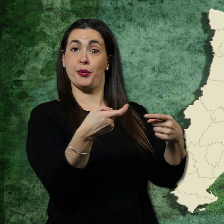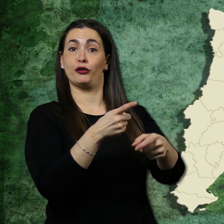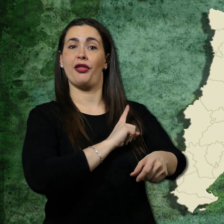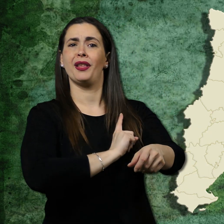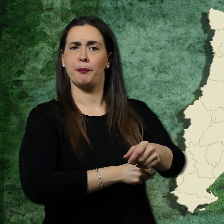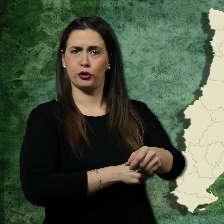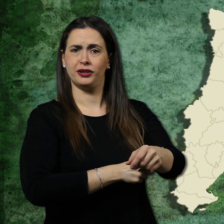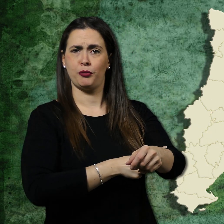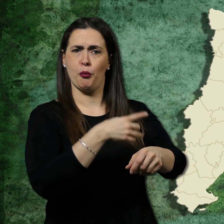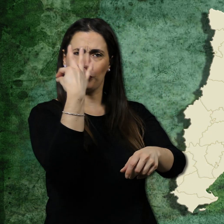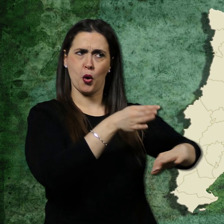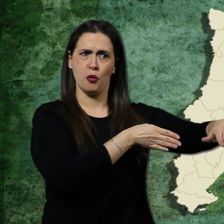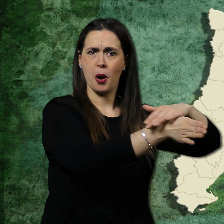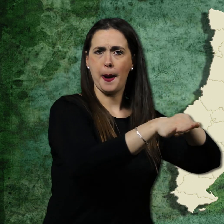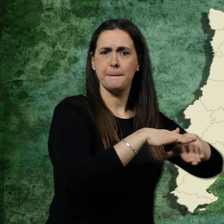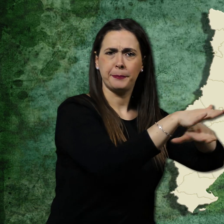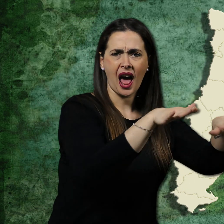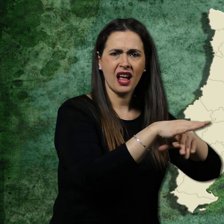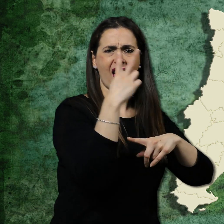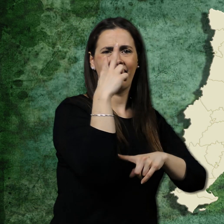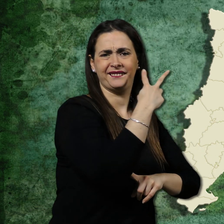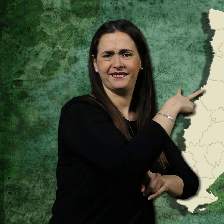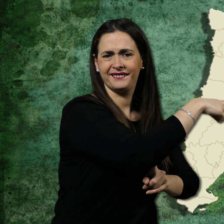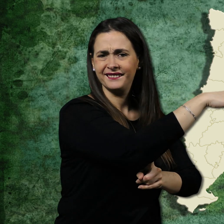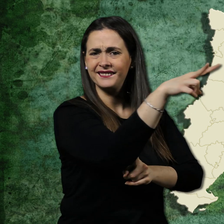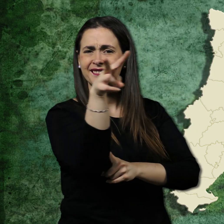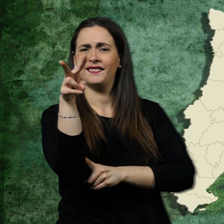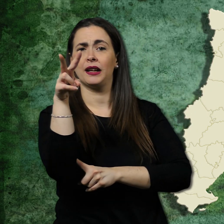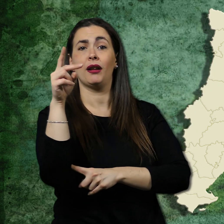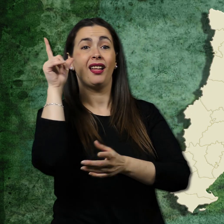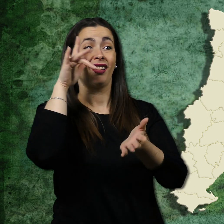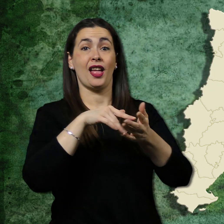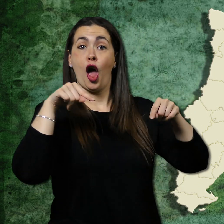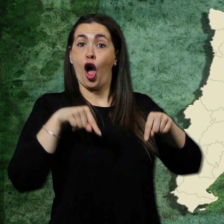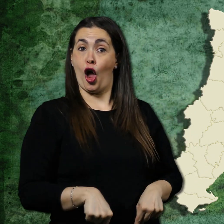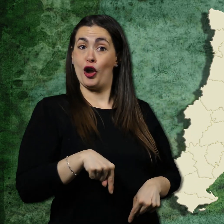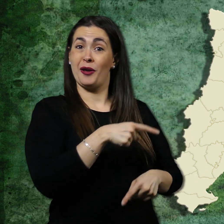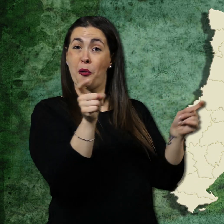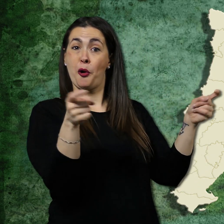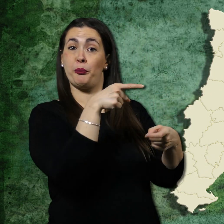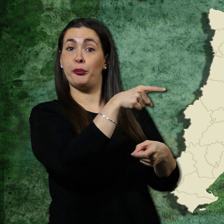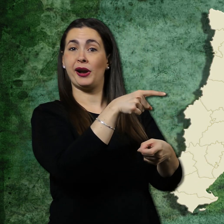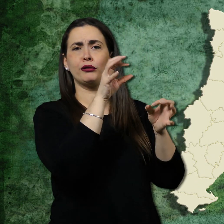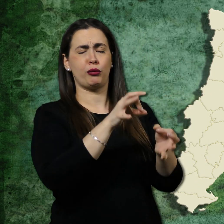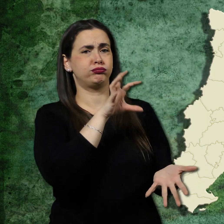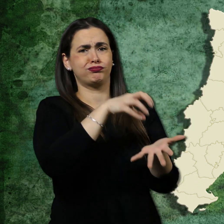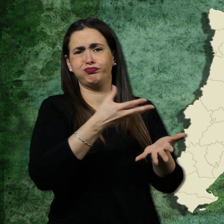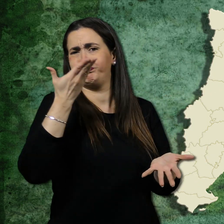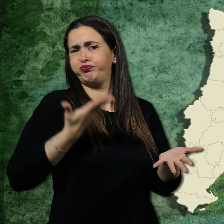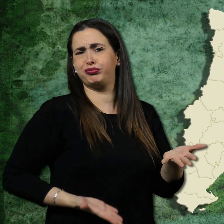El Port Esportiu, amb vistes i accés a la platja, és avui un centre neuràlgic d'oci i activitats esportives relacionades